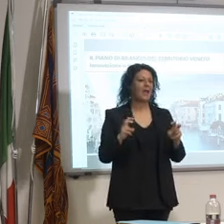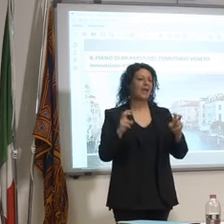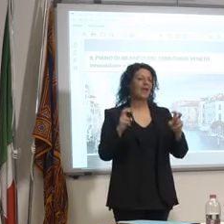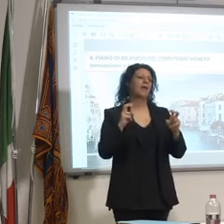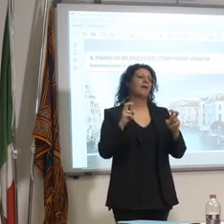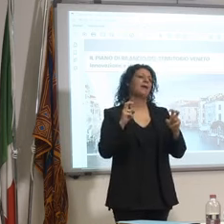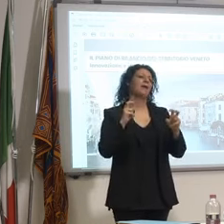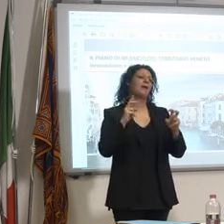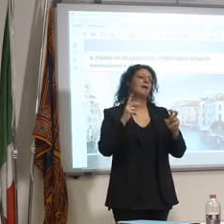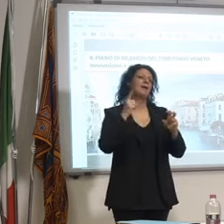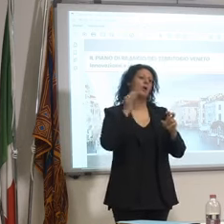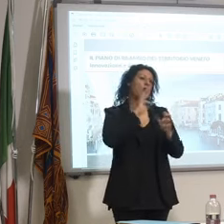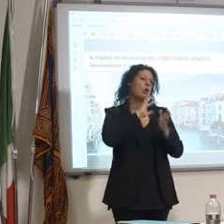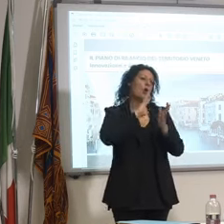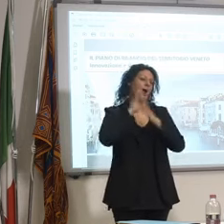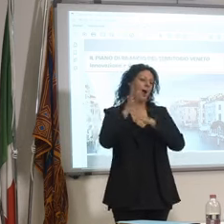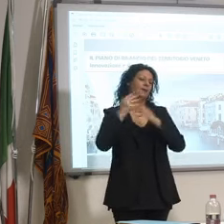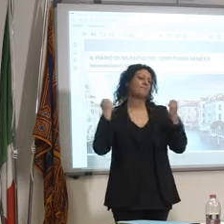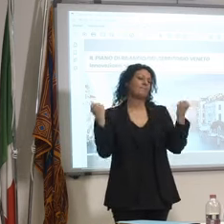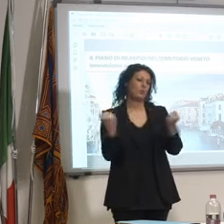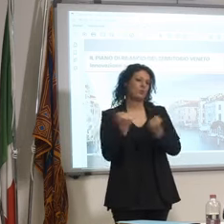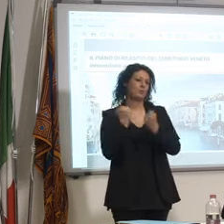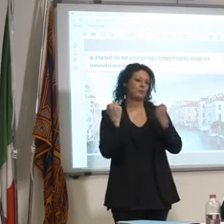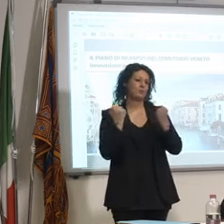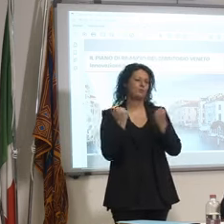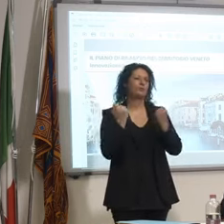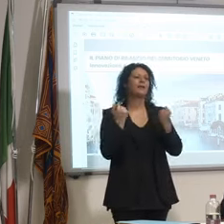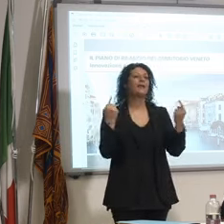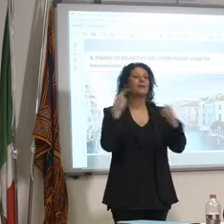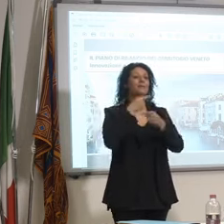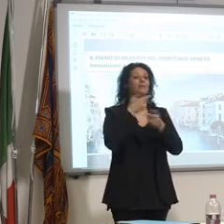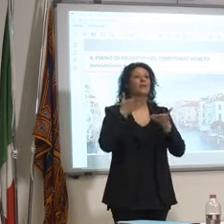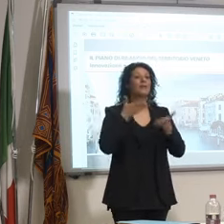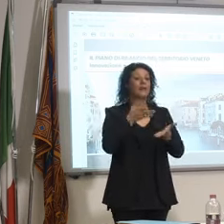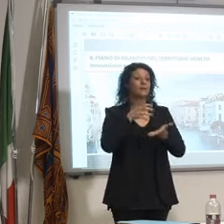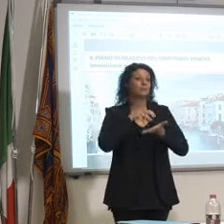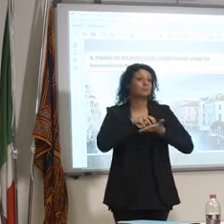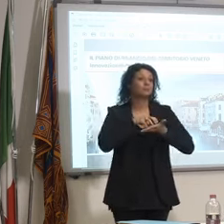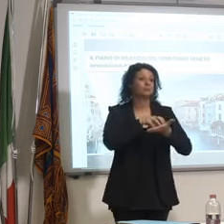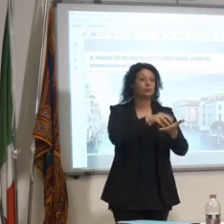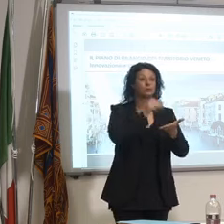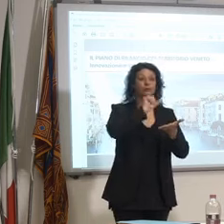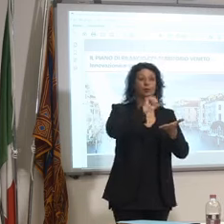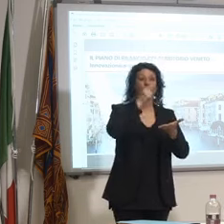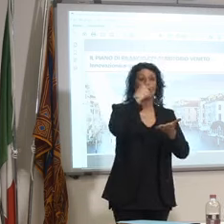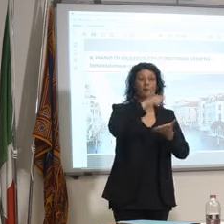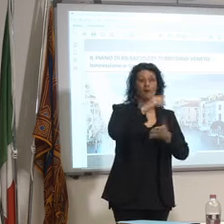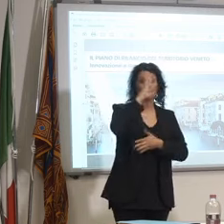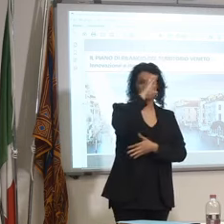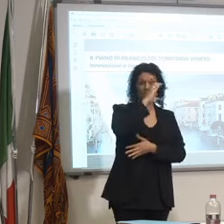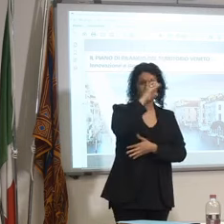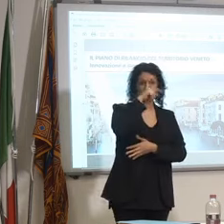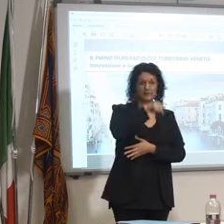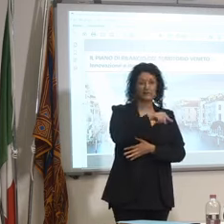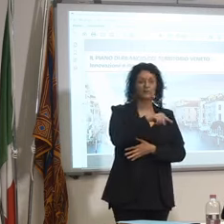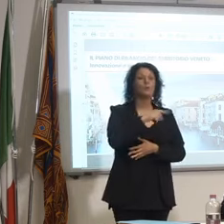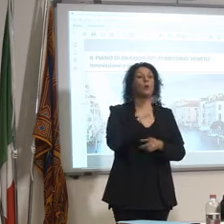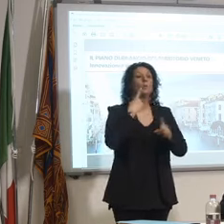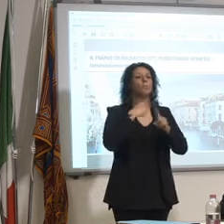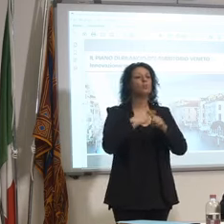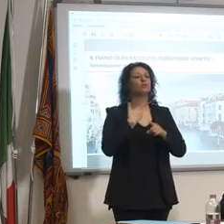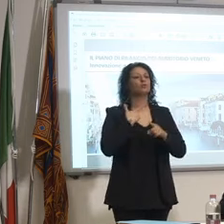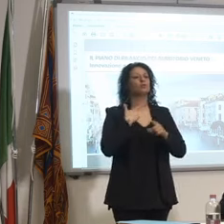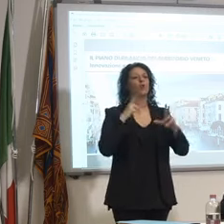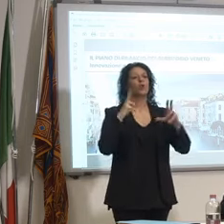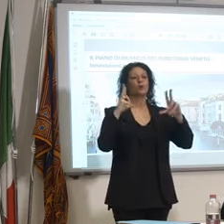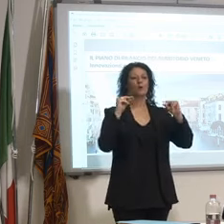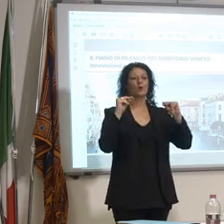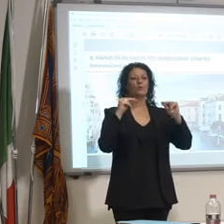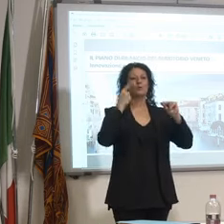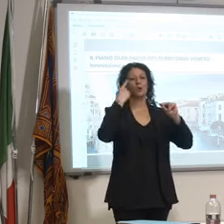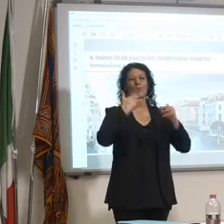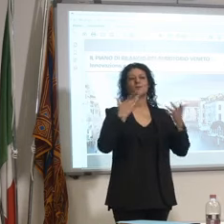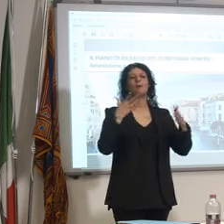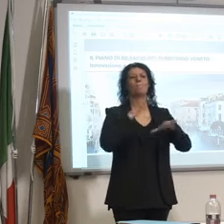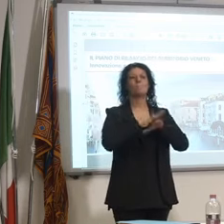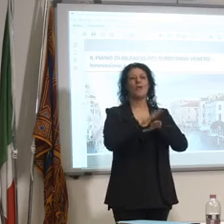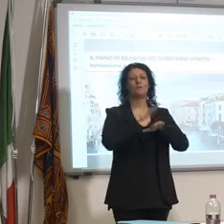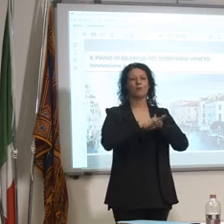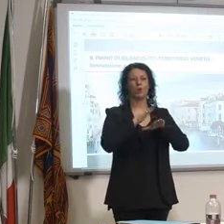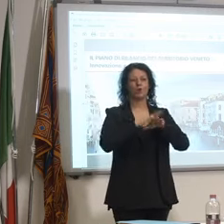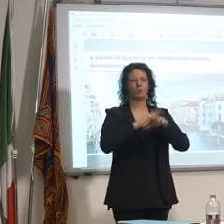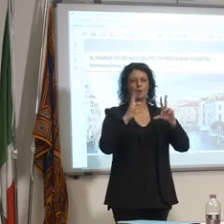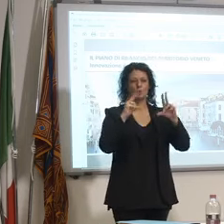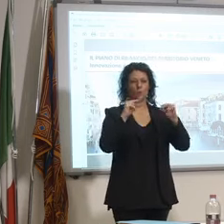promozione a 360 gradi e dopo innovativo con le modalità che adesso vedremo deve essere una campagna